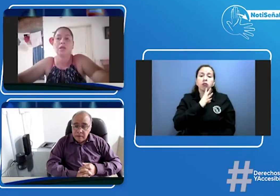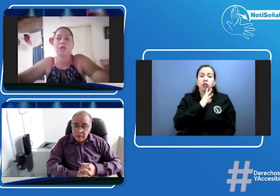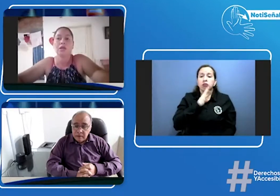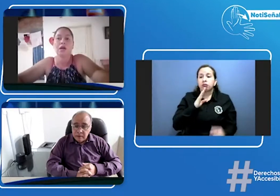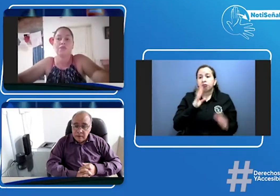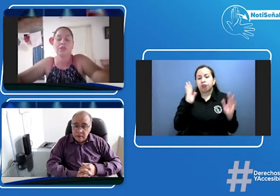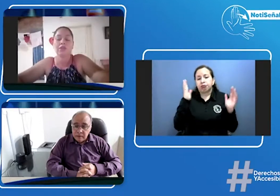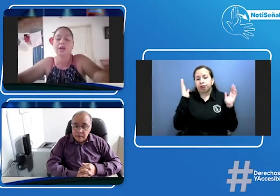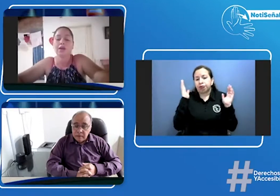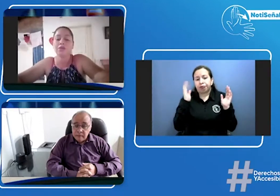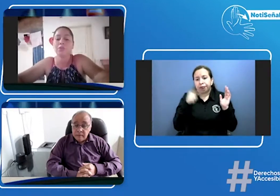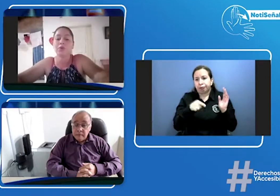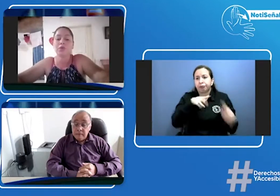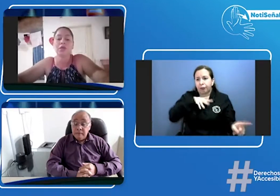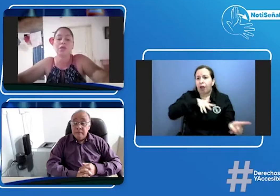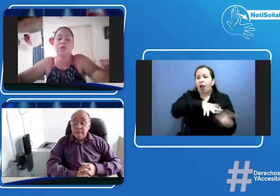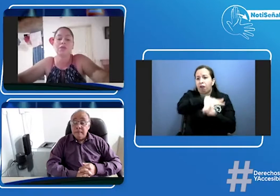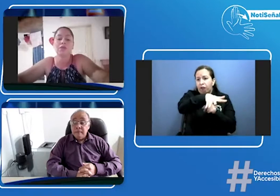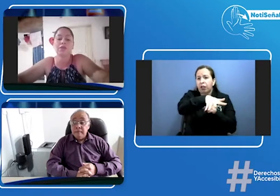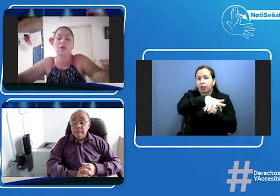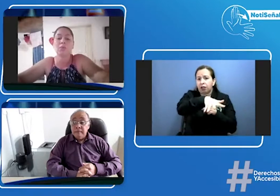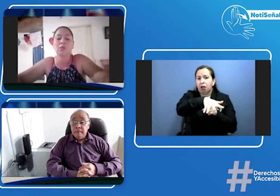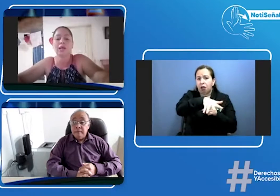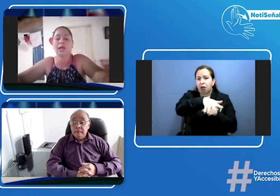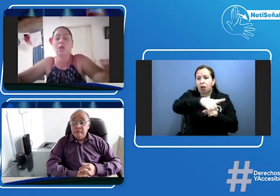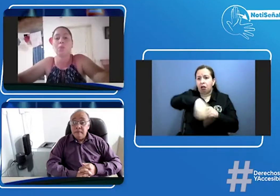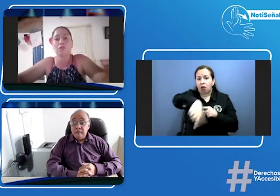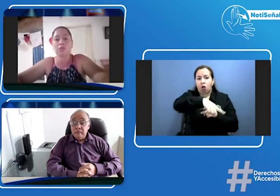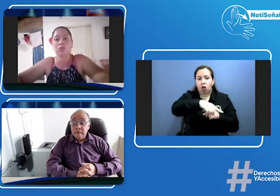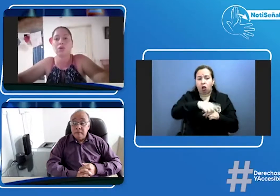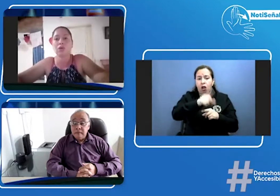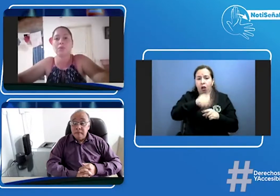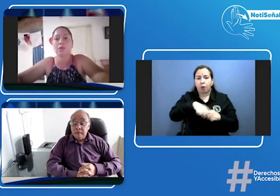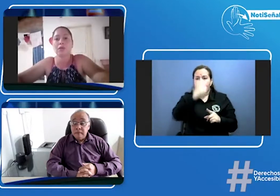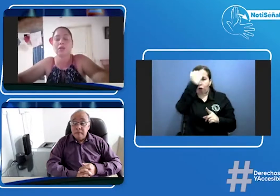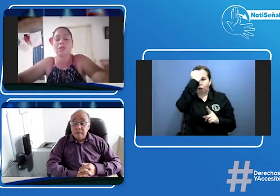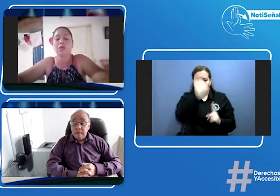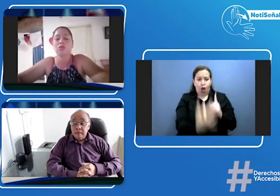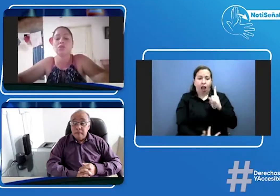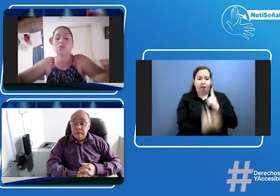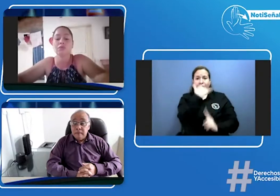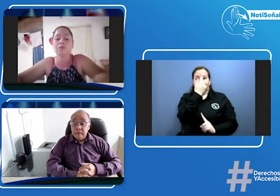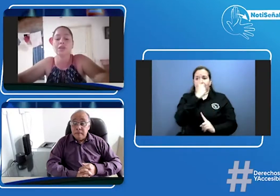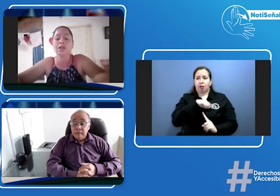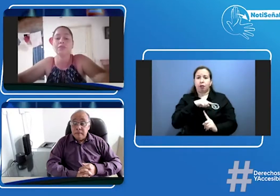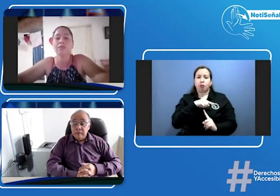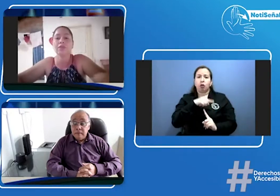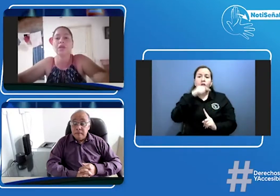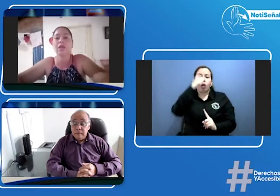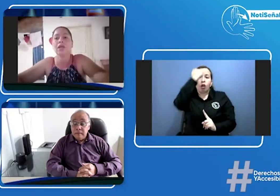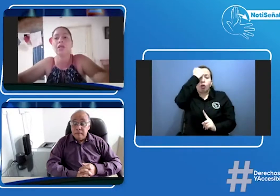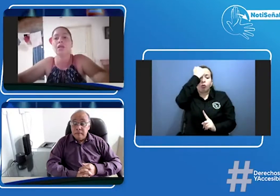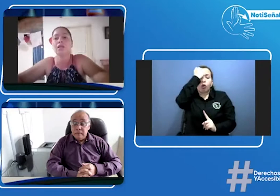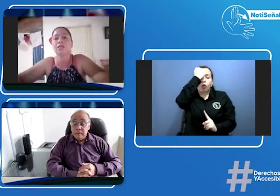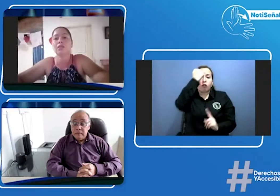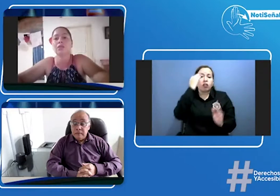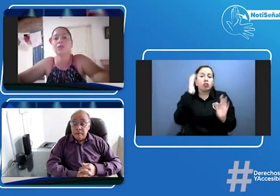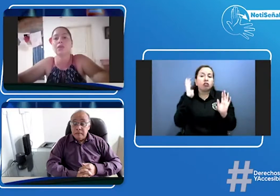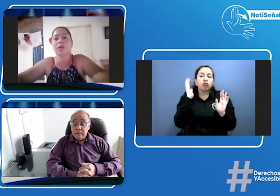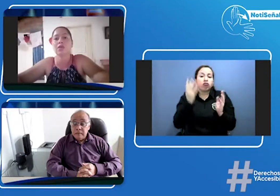afecta a ellos porque y afecta como tal a los profesores porque ellos se justifican en el sentido de que ellos